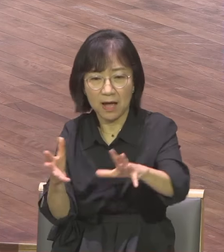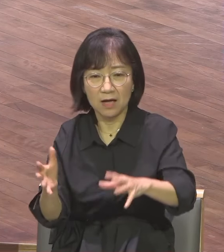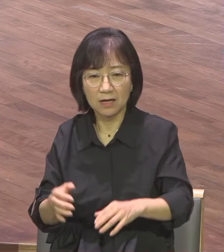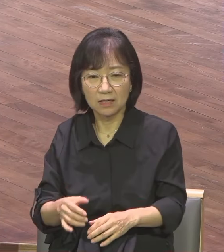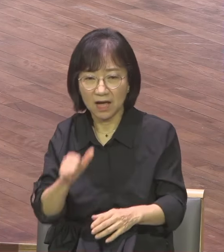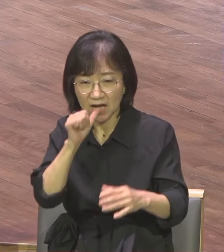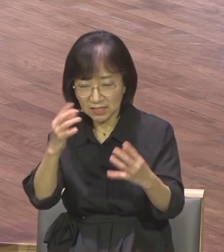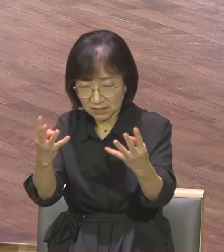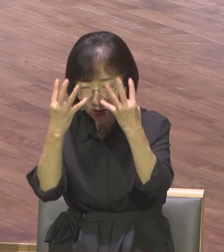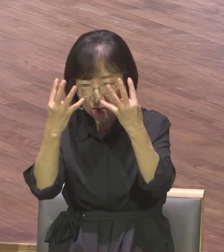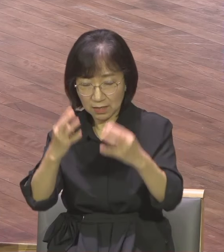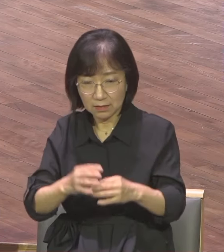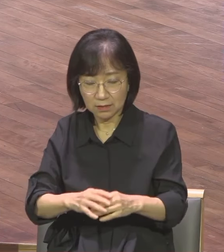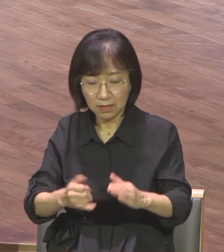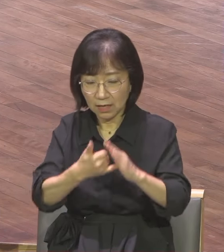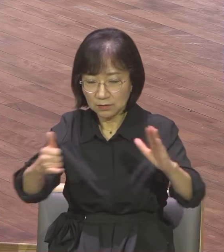가족과 헤어져서